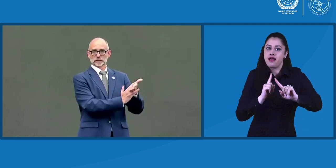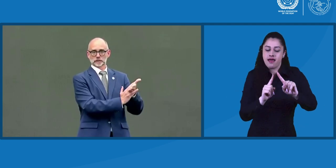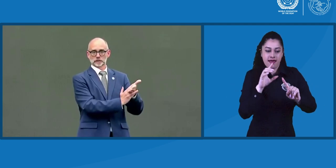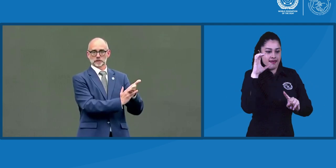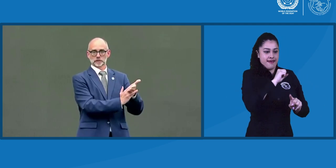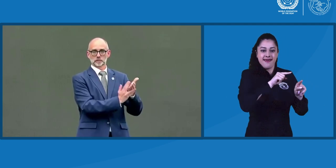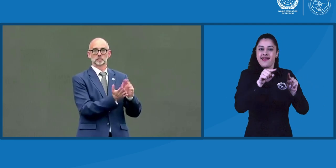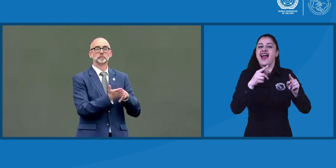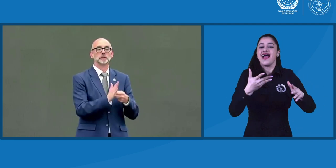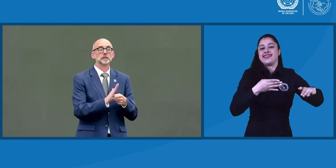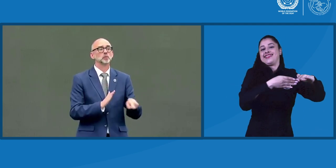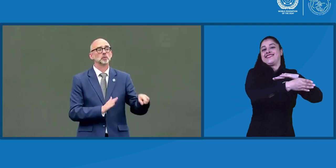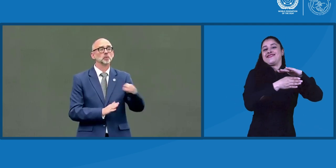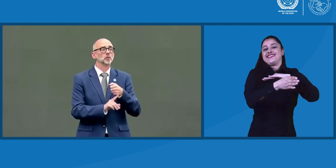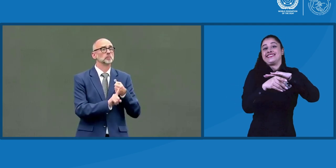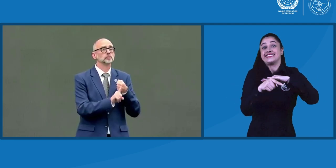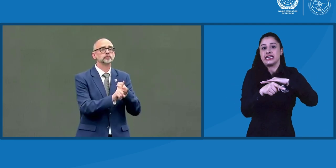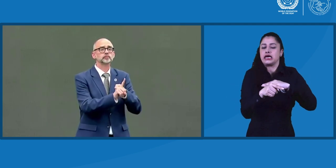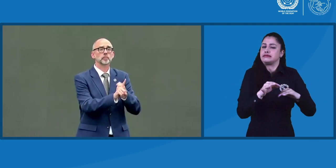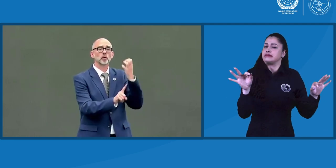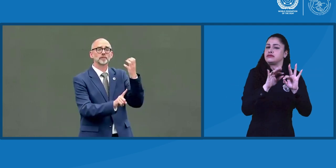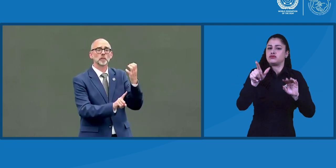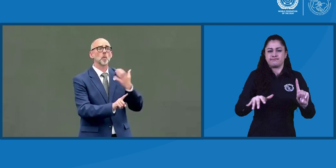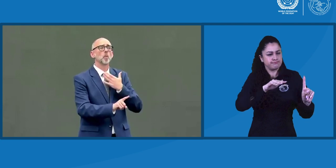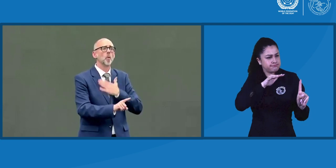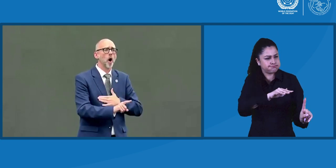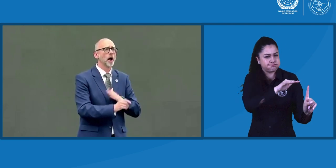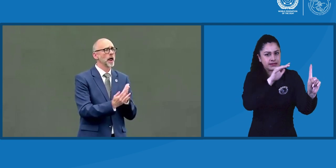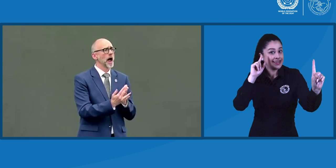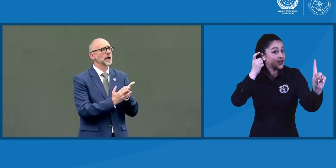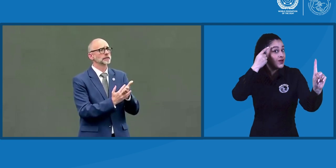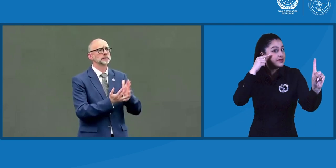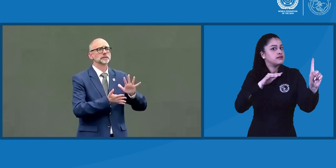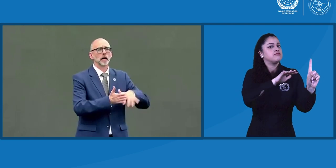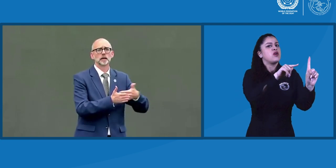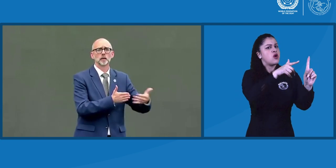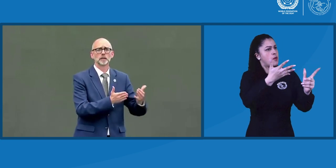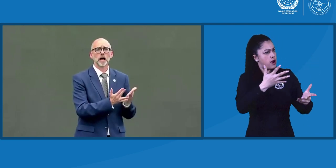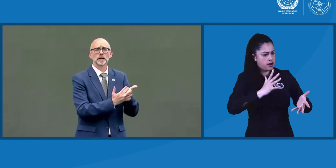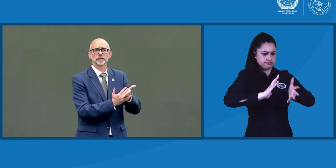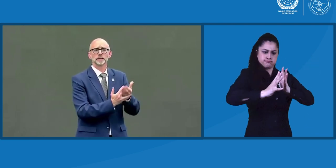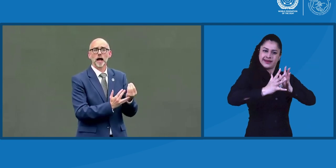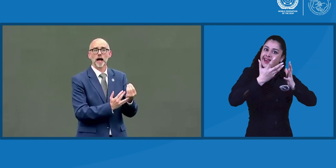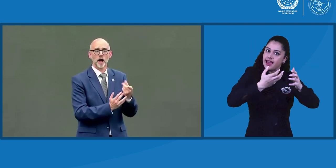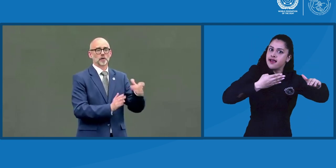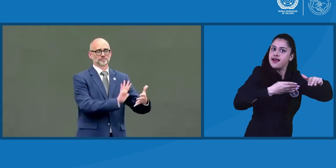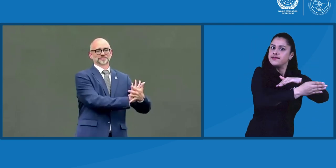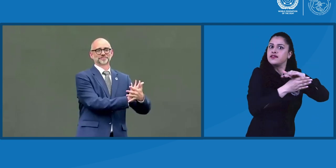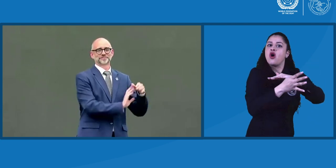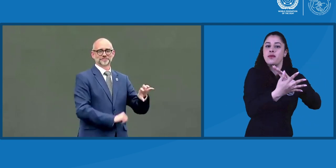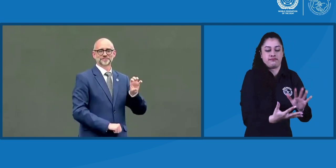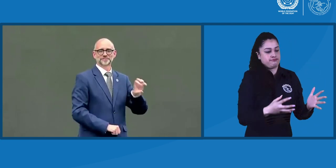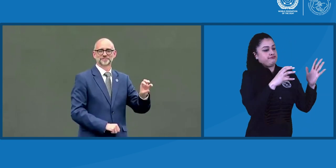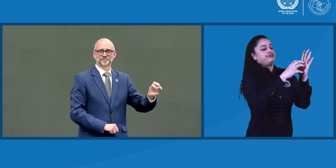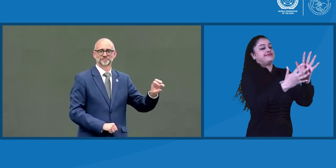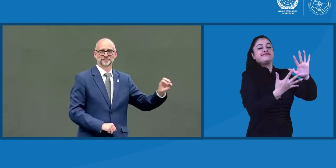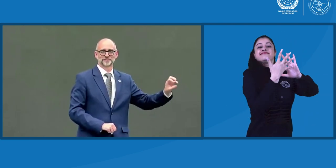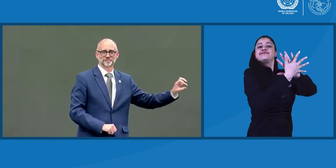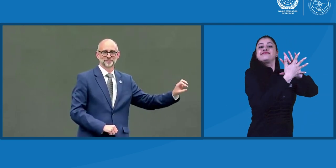Por eso, es importante que ustedes hagan incidencia ante sus gobiernos para que se implemente el uso del logo en estos casos.